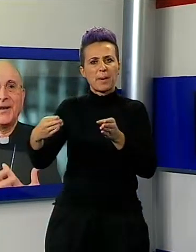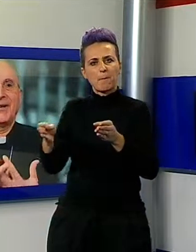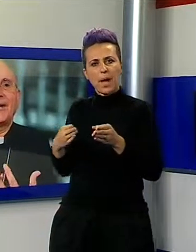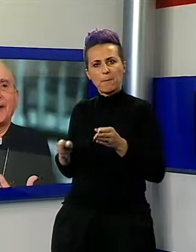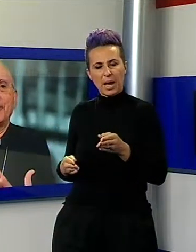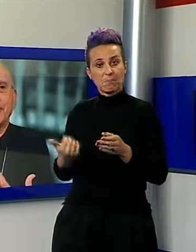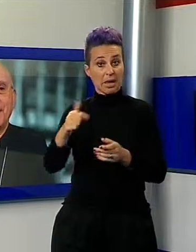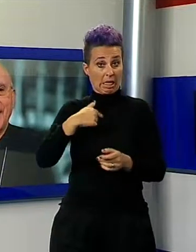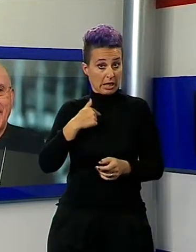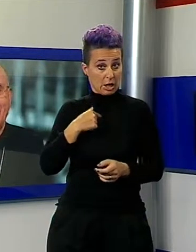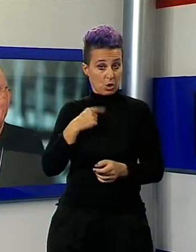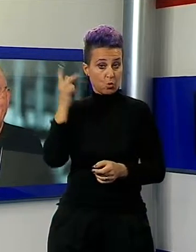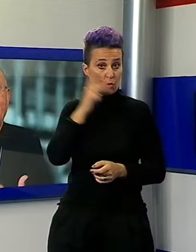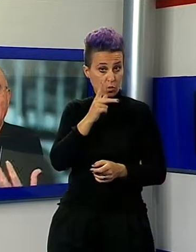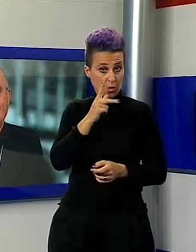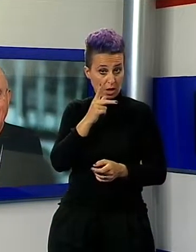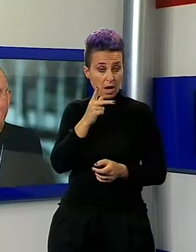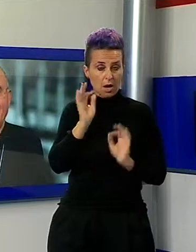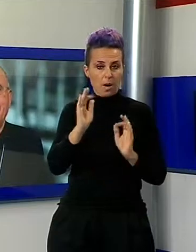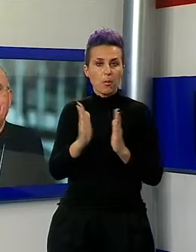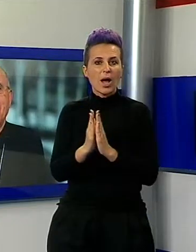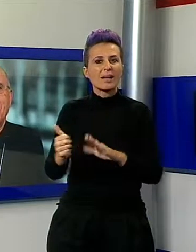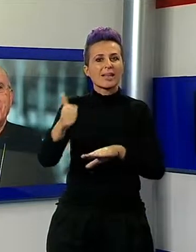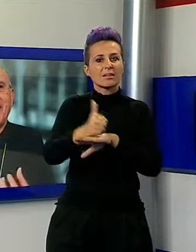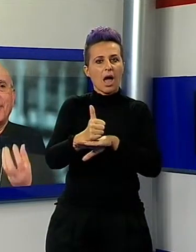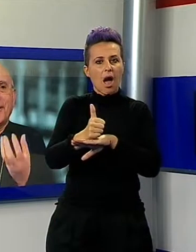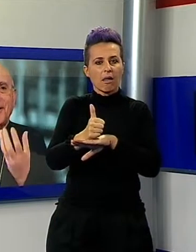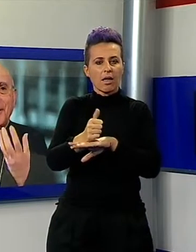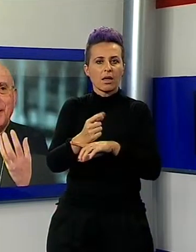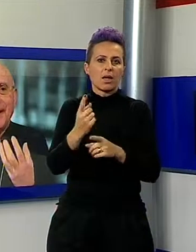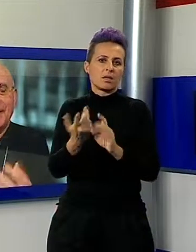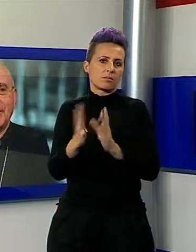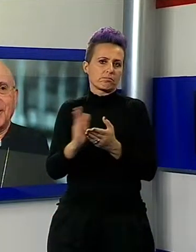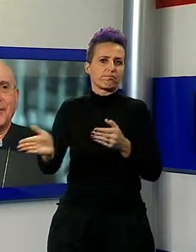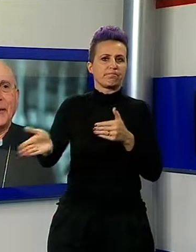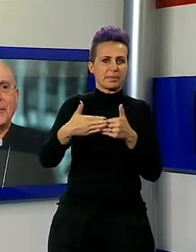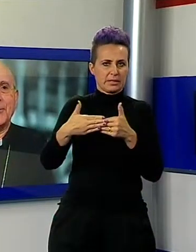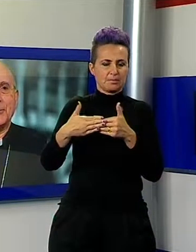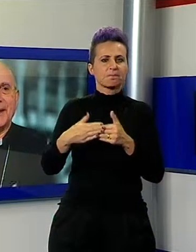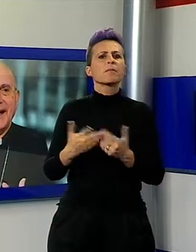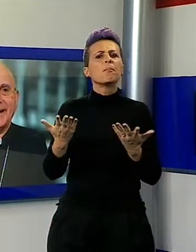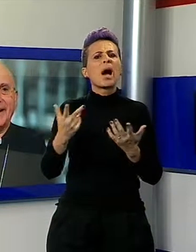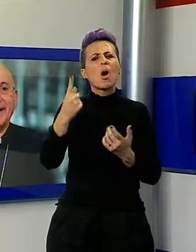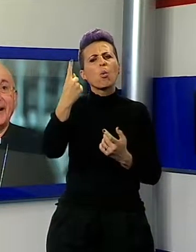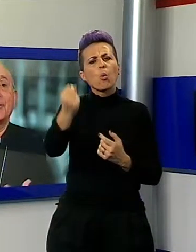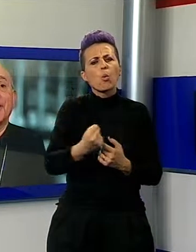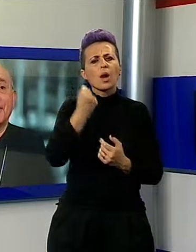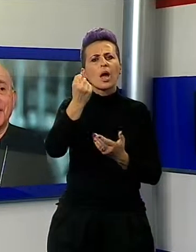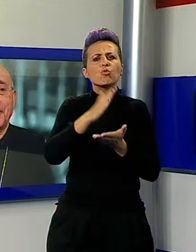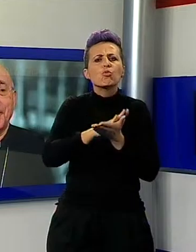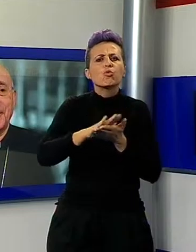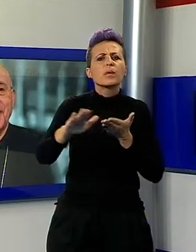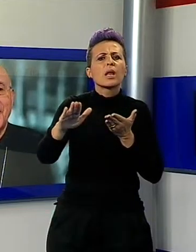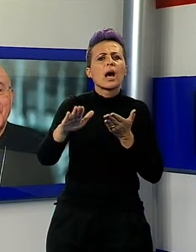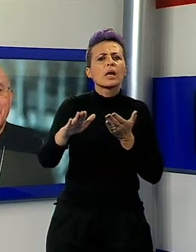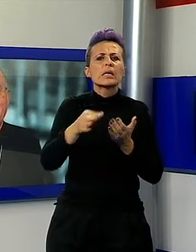l'anno giubilare in cattedrale. Ma cosa ha significato questo anno giubilare, l'anno della